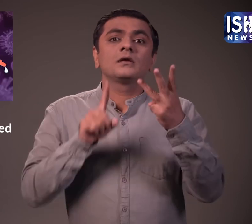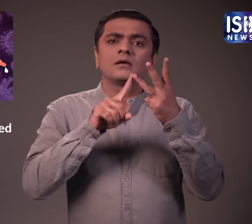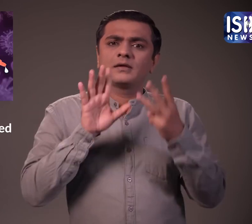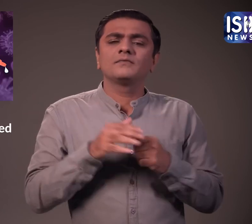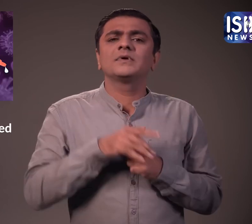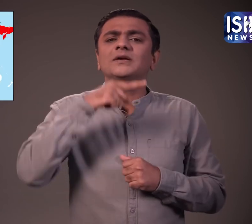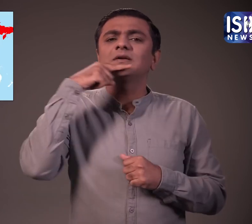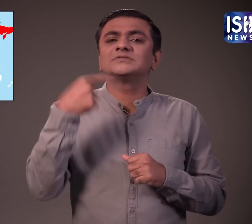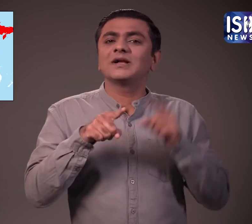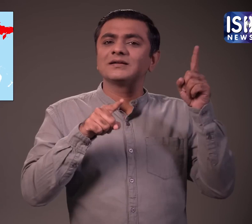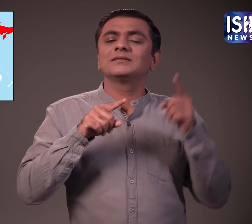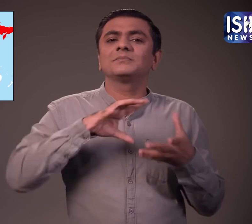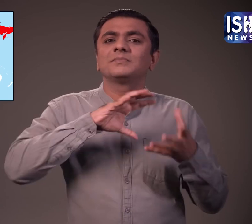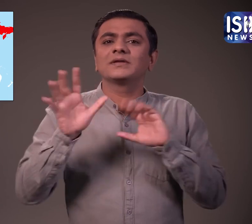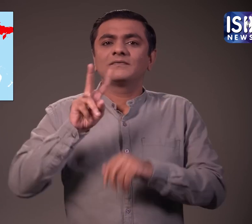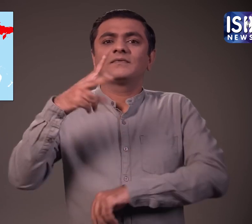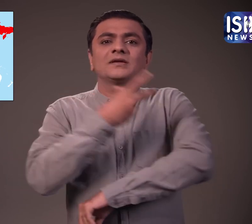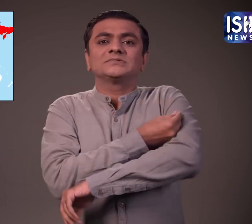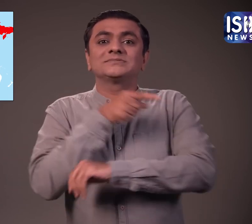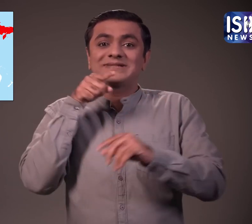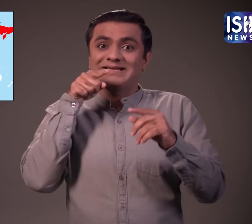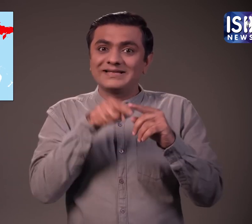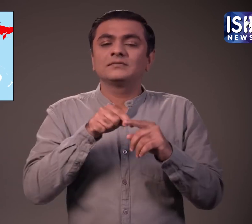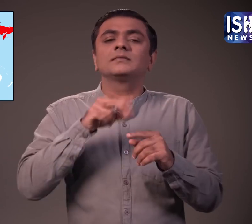रूस निर्मित वैक्सीन का नाम स्पूटनिक्स वी है